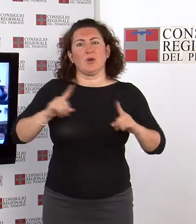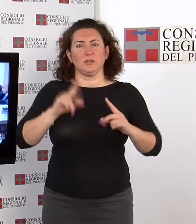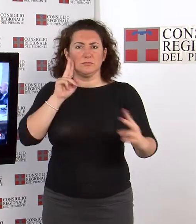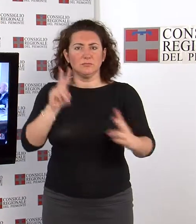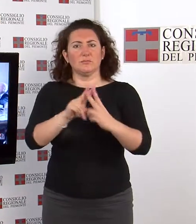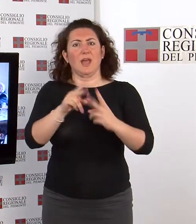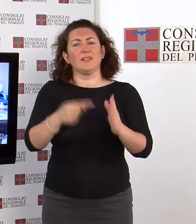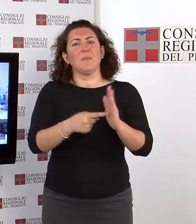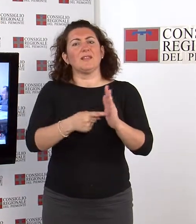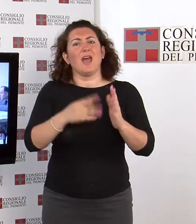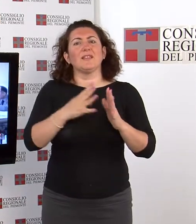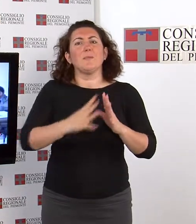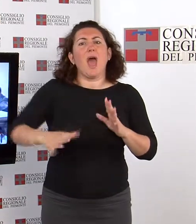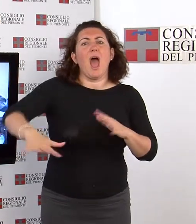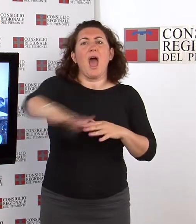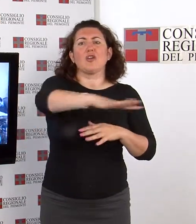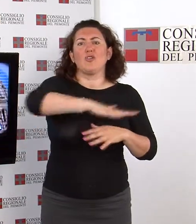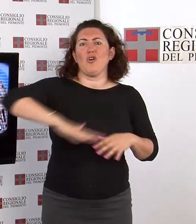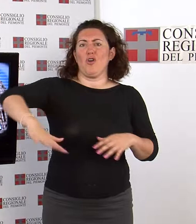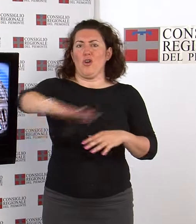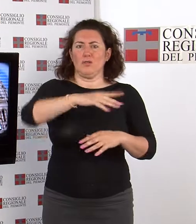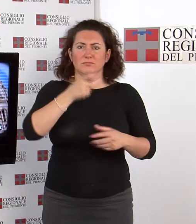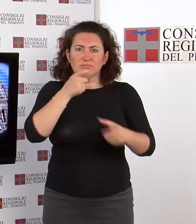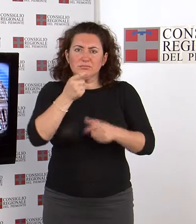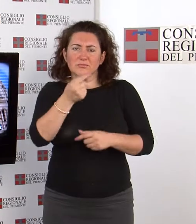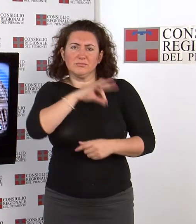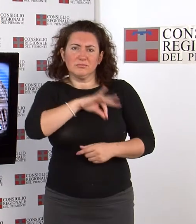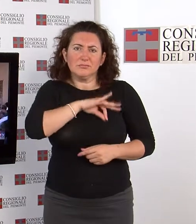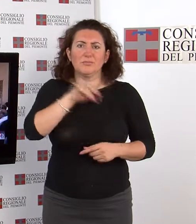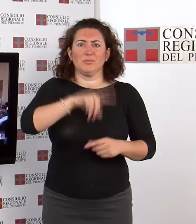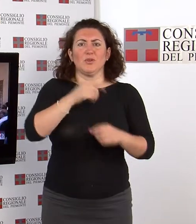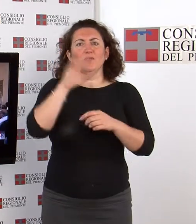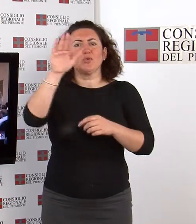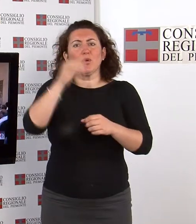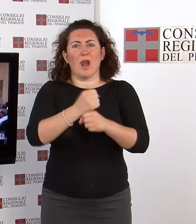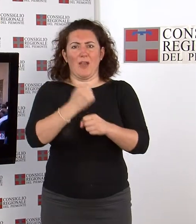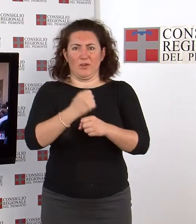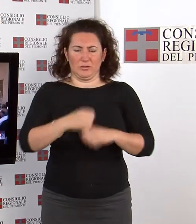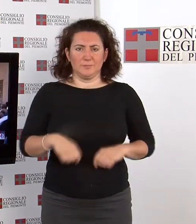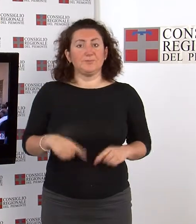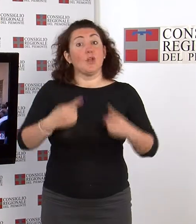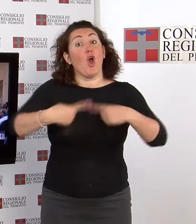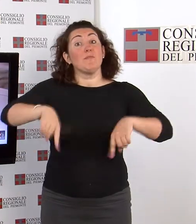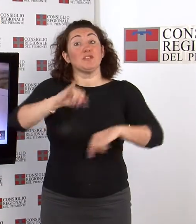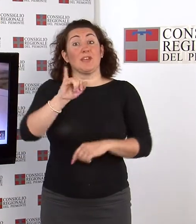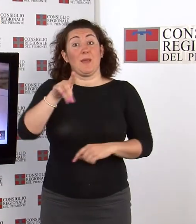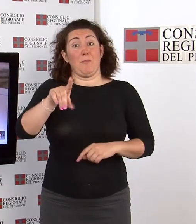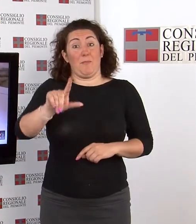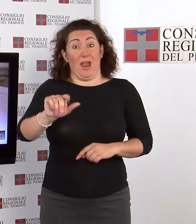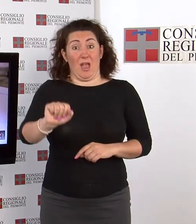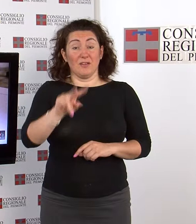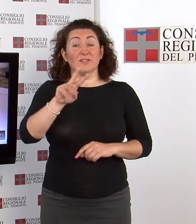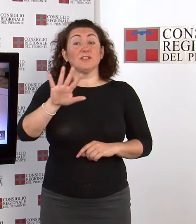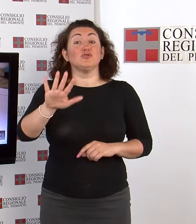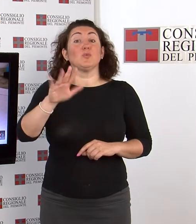discutere sui salari e sul futuro dei lavoratori Le commissioni per l'IPLA Il 25 giugno a Palazzo Lascaris seduta a